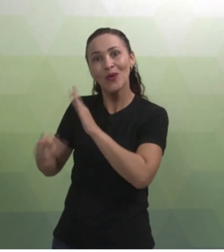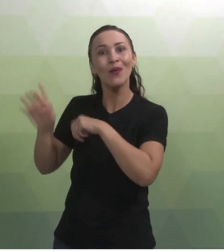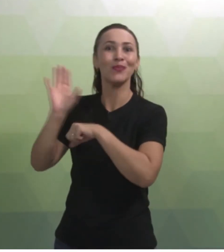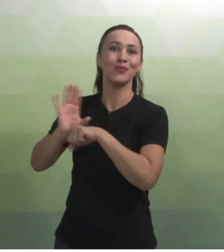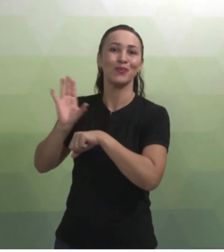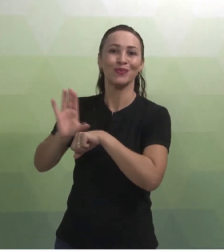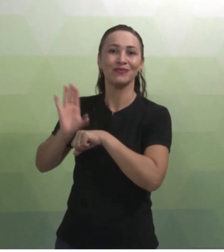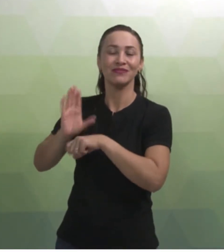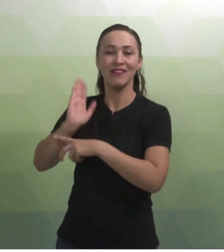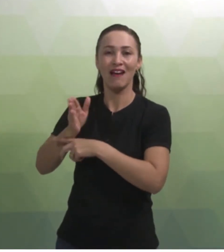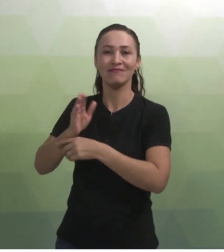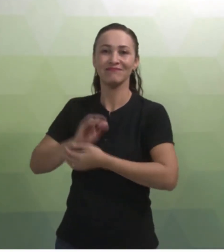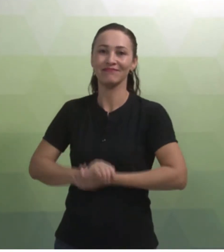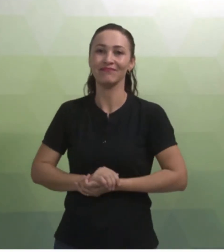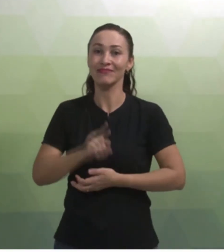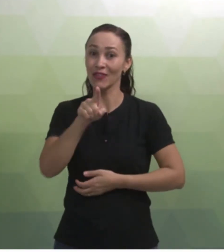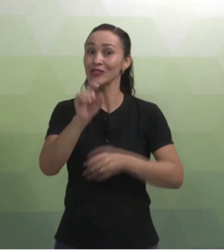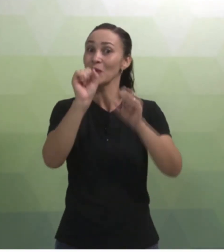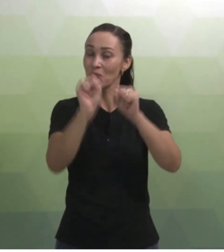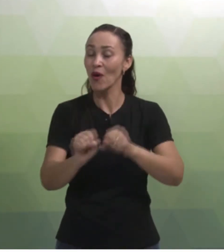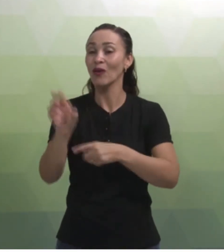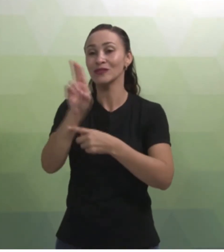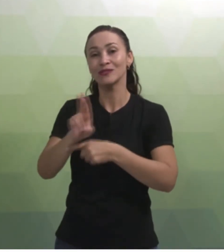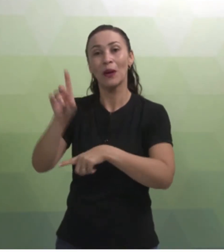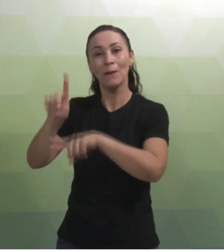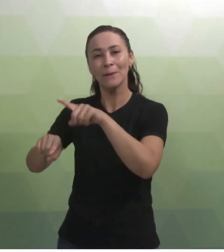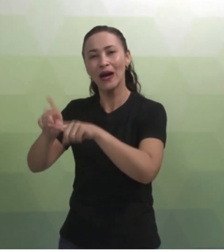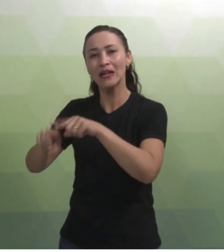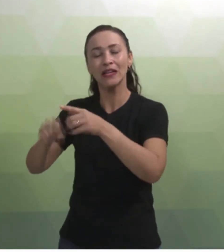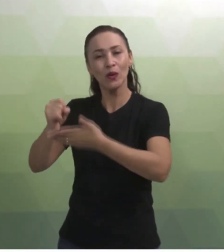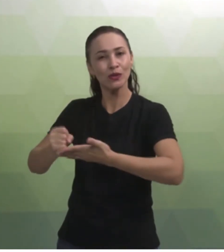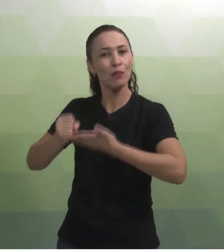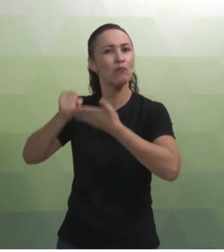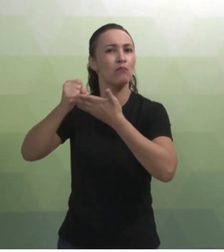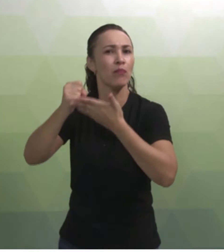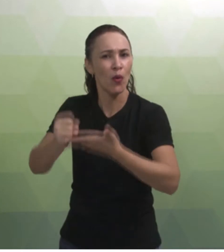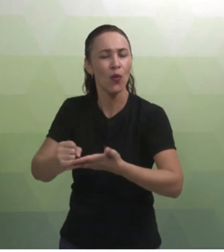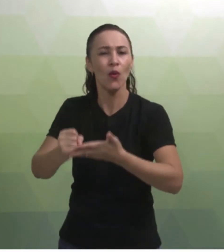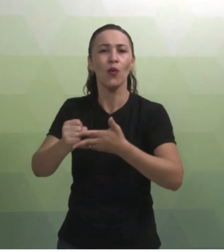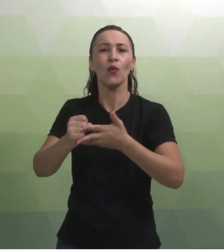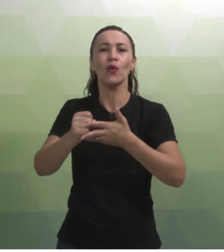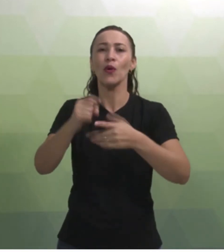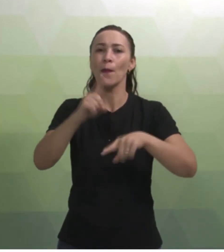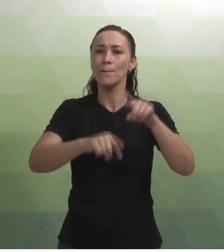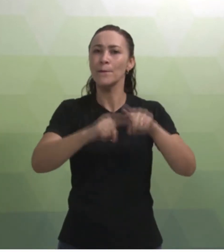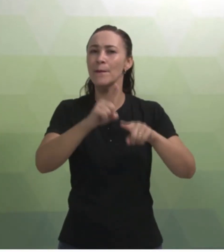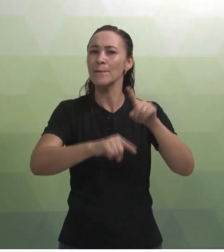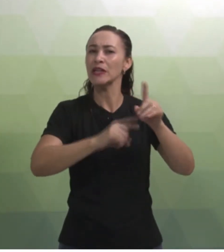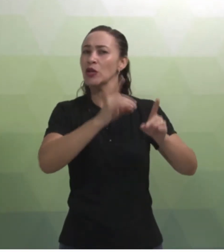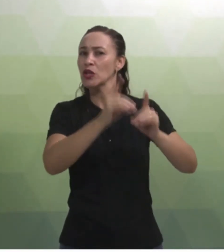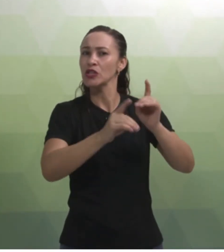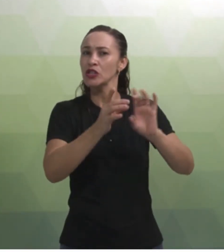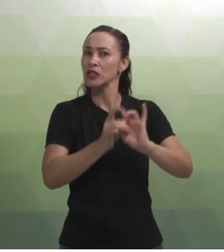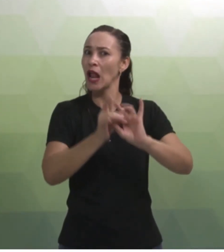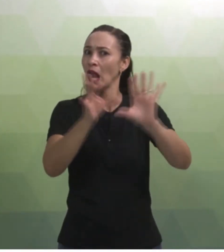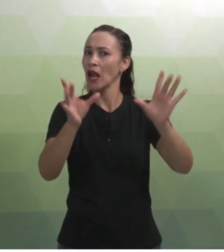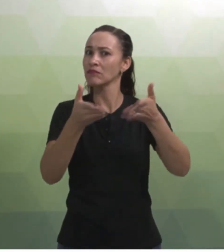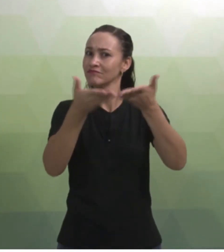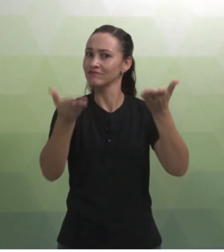Então, você pode utilizar o material de apoio, o material didático que está disponibilizado, tanto na nossa disciplina, quanto